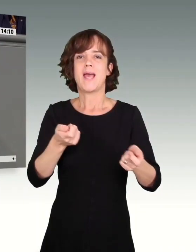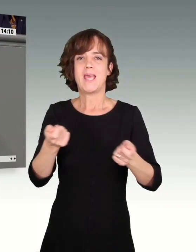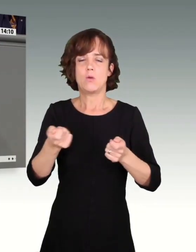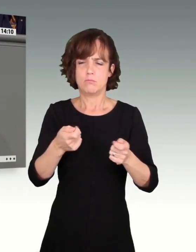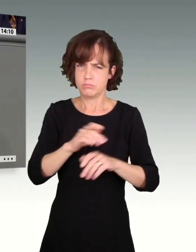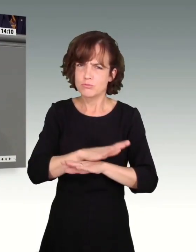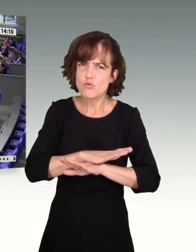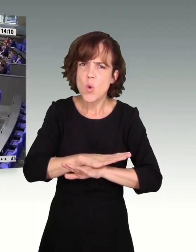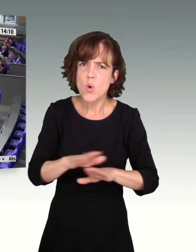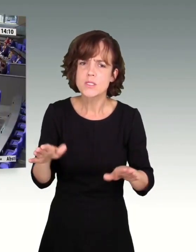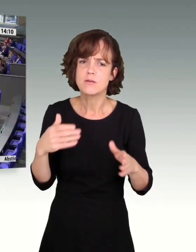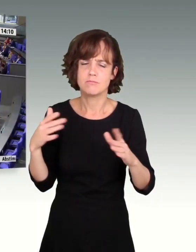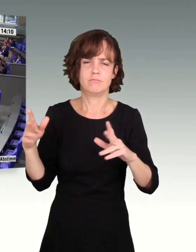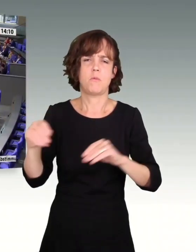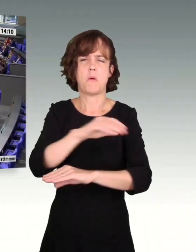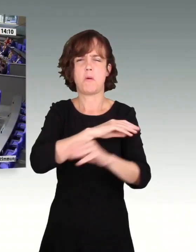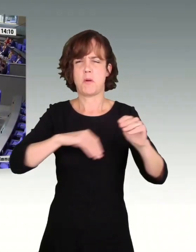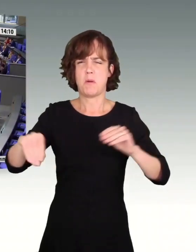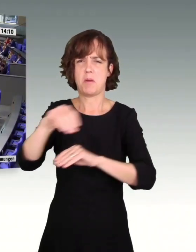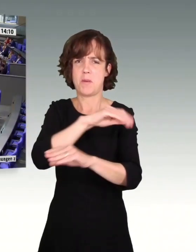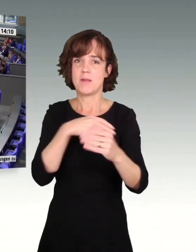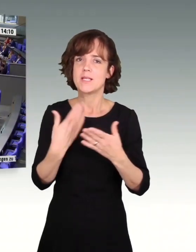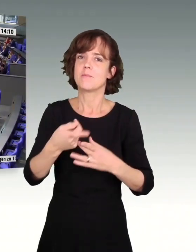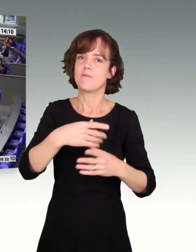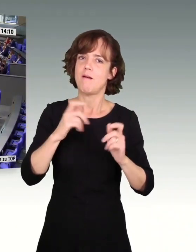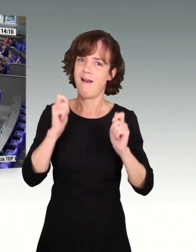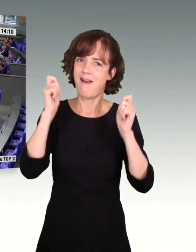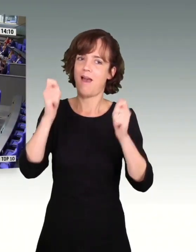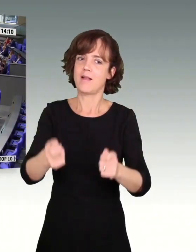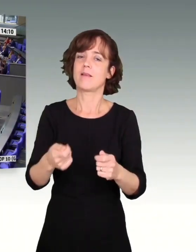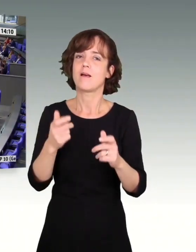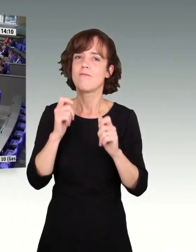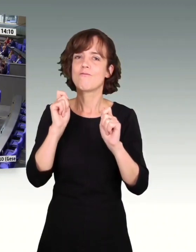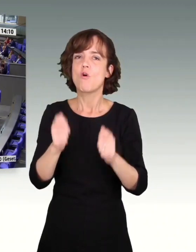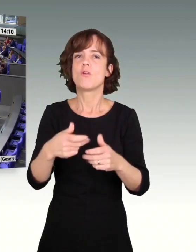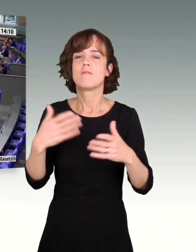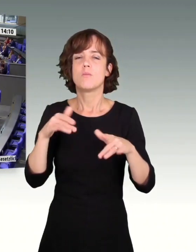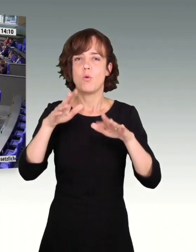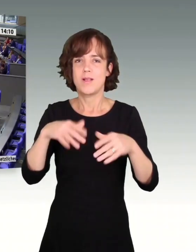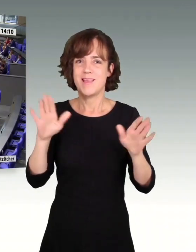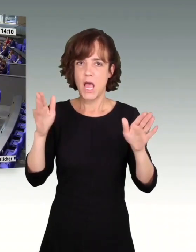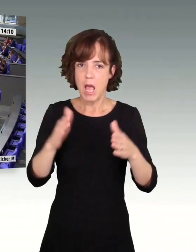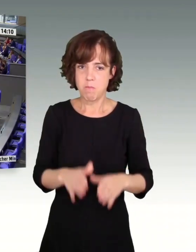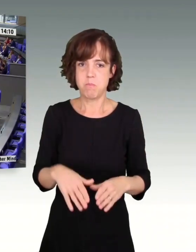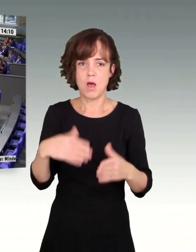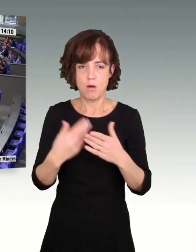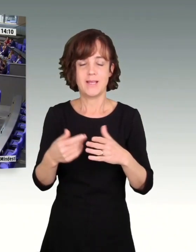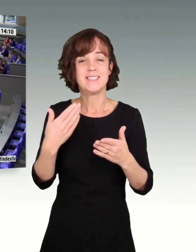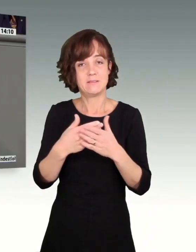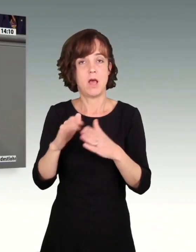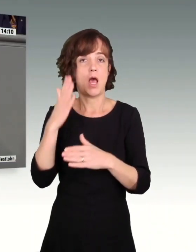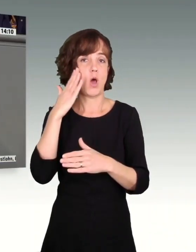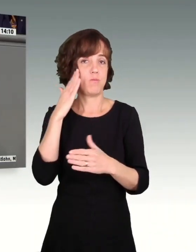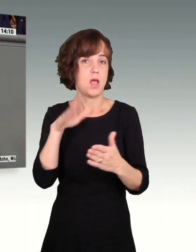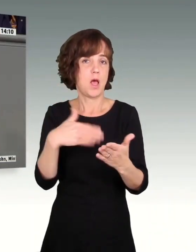Wir bringen deshalb gerade einen Antrag ein mit den Vorschlägen, Bürokratie abzubauen in Deutschland. Das ist und bleibt die